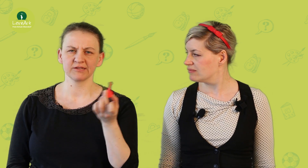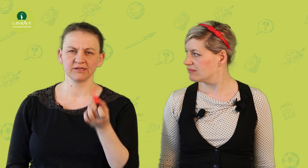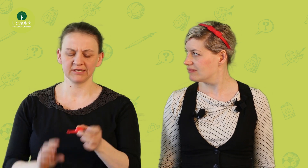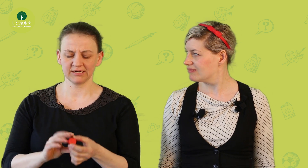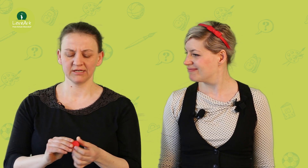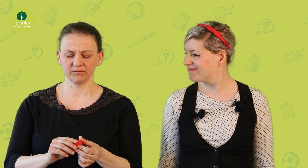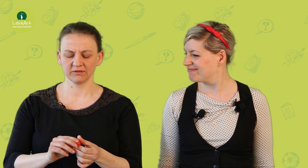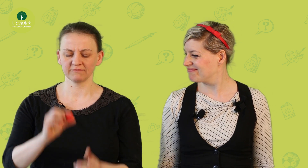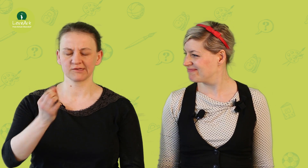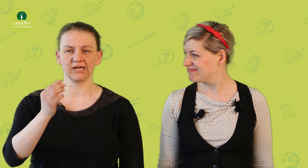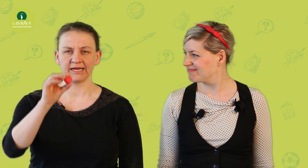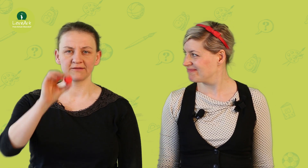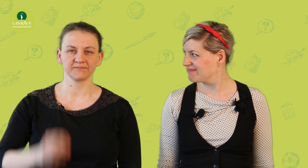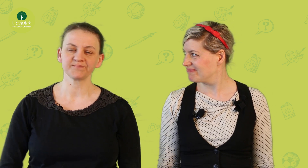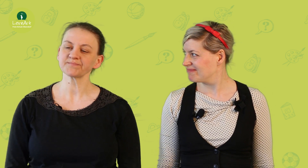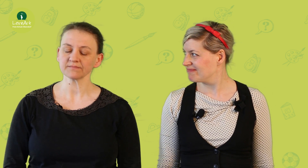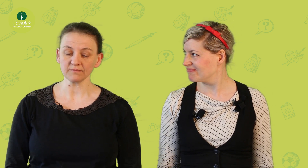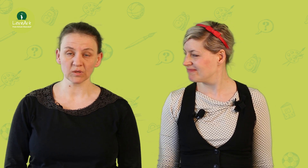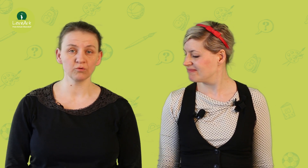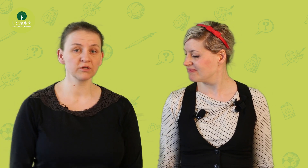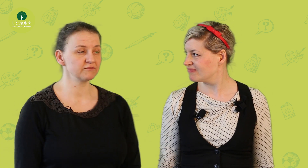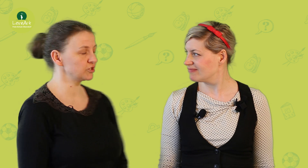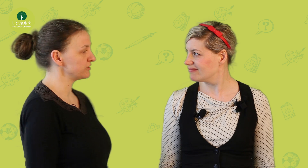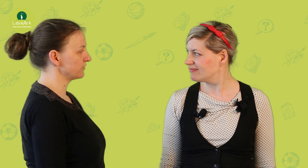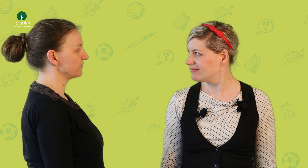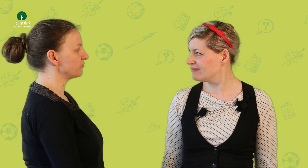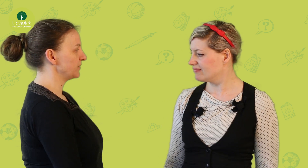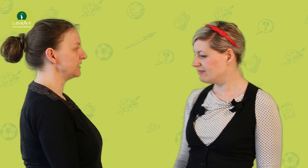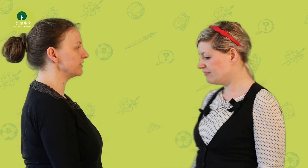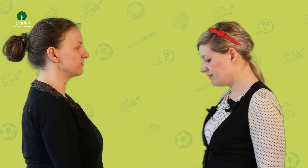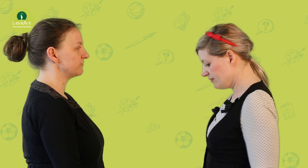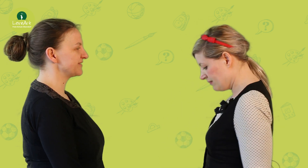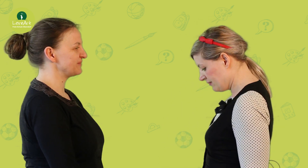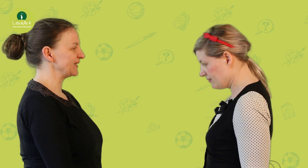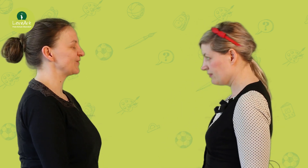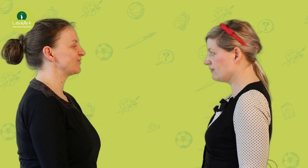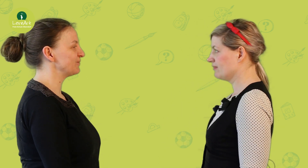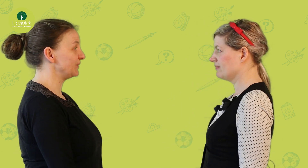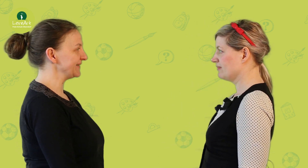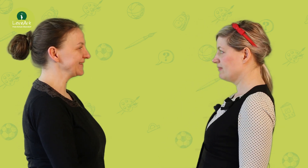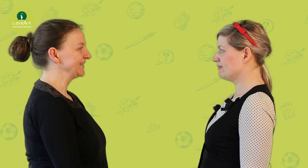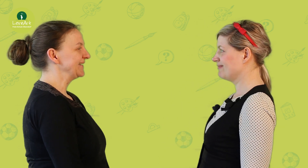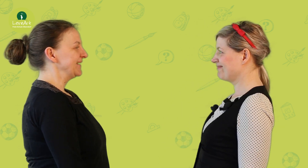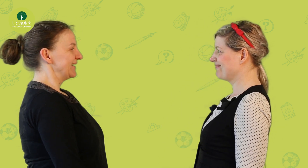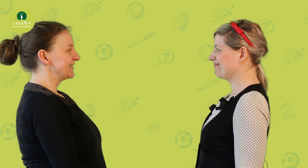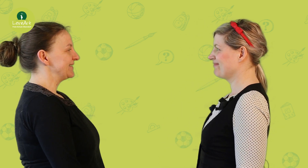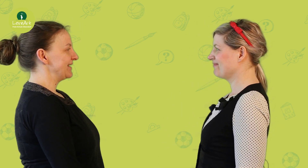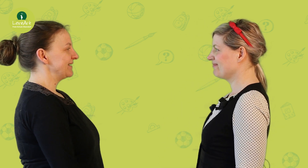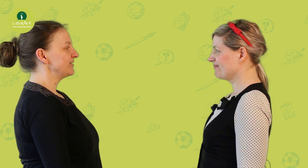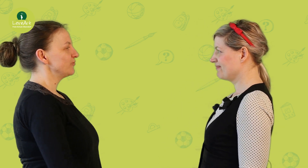was ihr in die Hand nehmt, irgendwas Kleines. Und wir stellen uns jetzt so rum hin. Ich hoffe, wir sind beide noch auf dem Bild, denn du